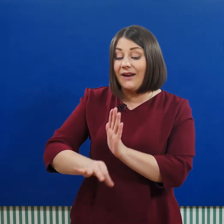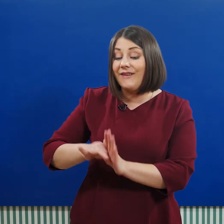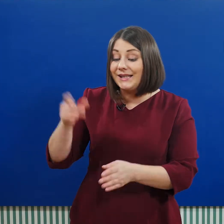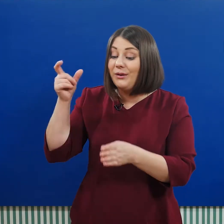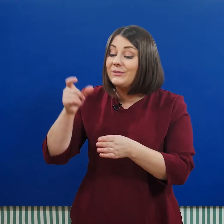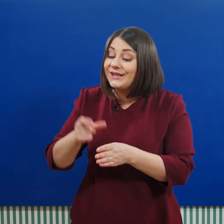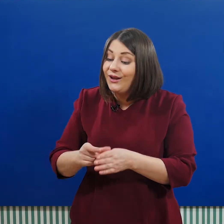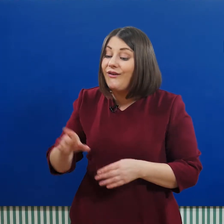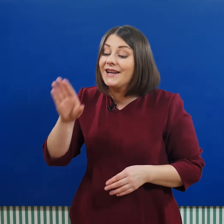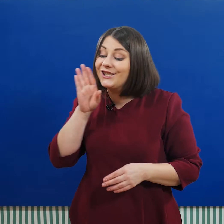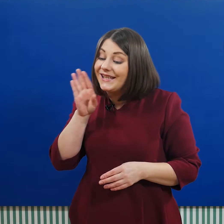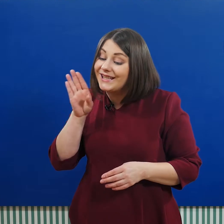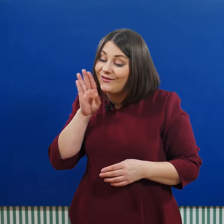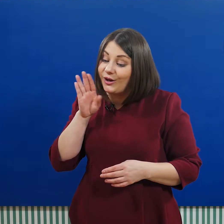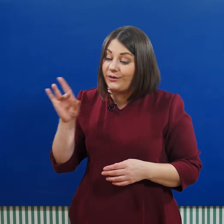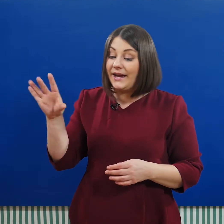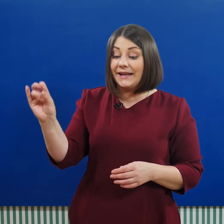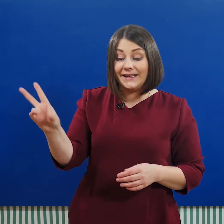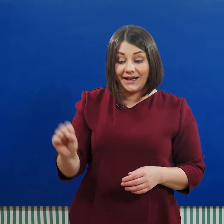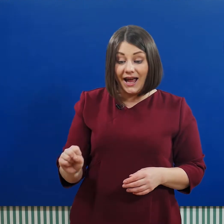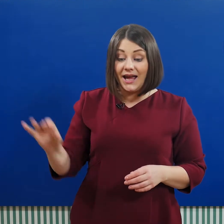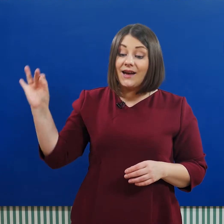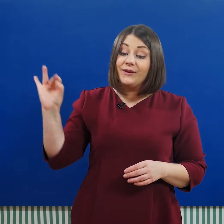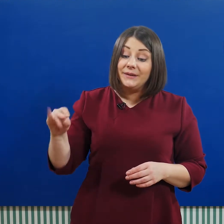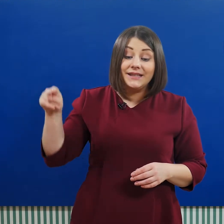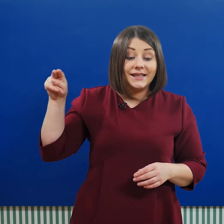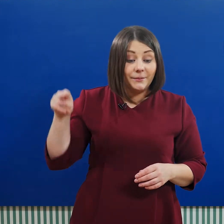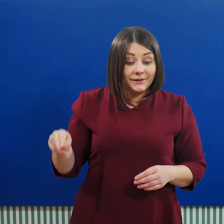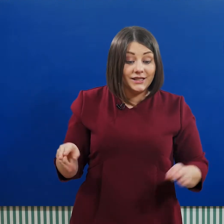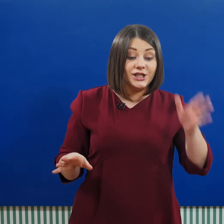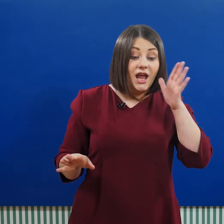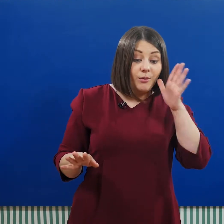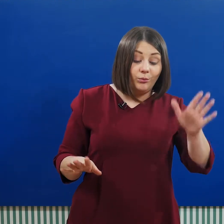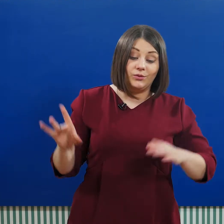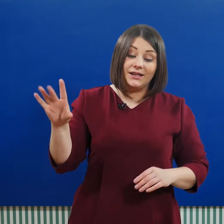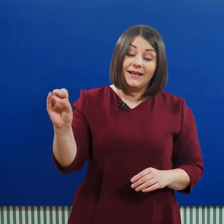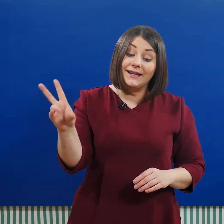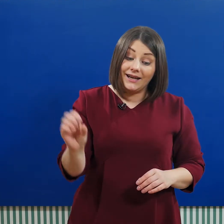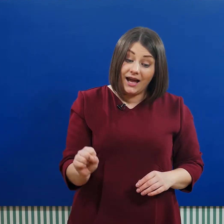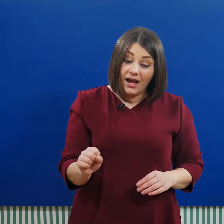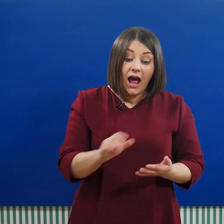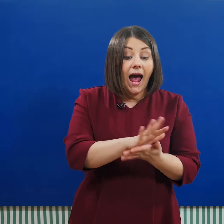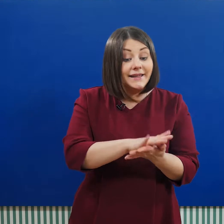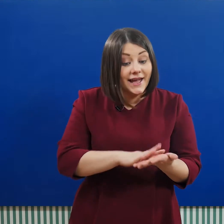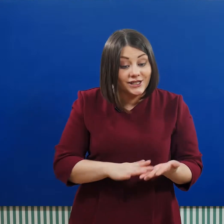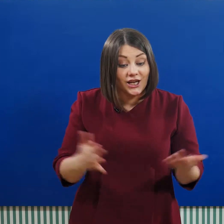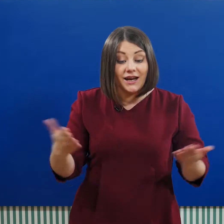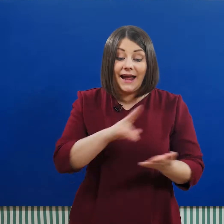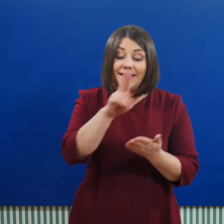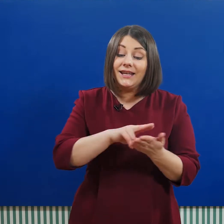возьмём слово женского рода – река. В именительном падеже будет река. А дальше? Какие